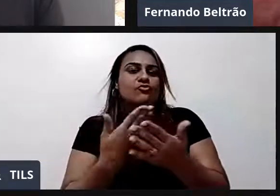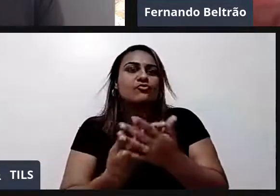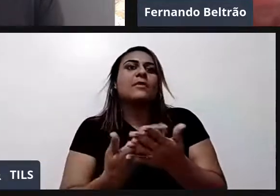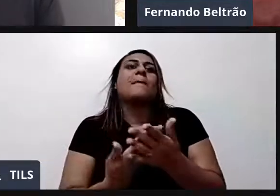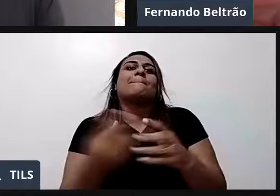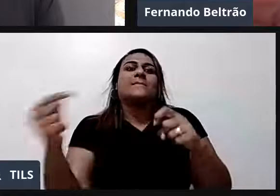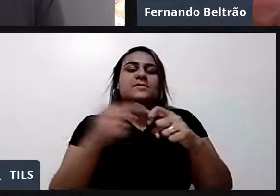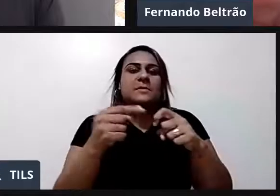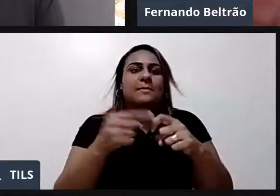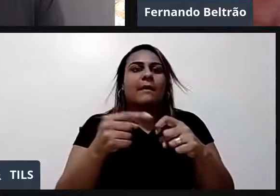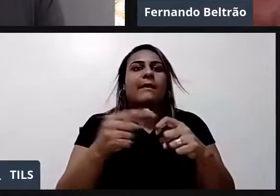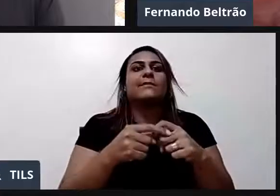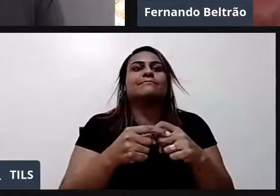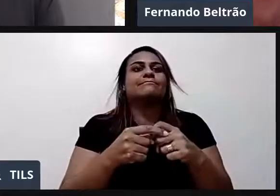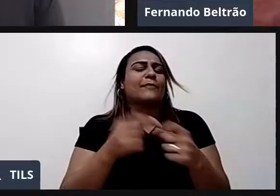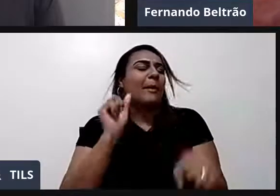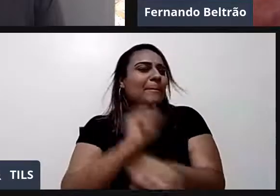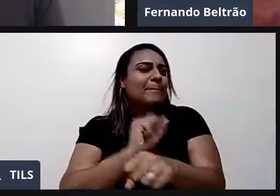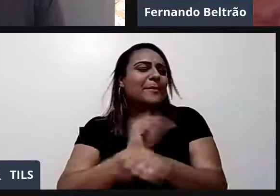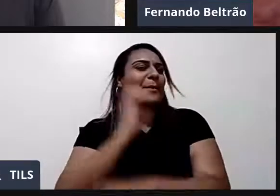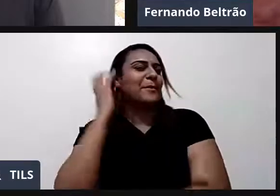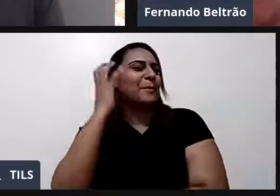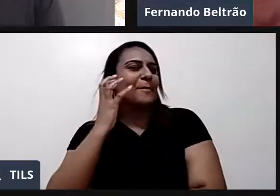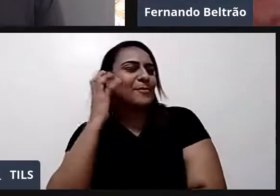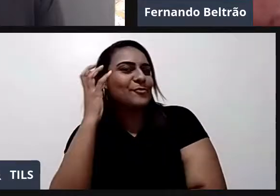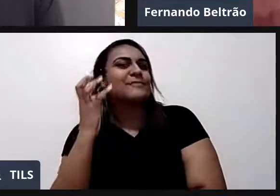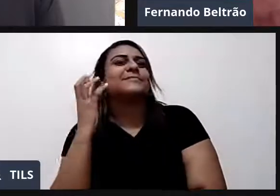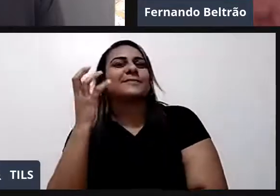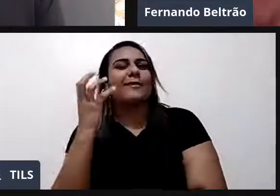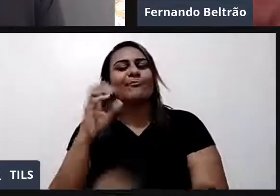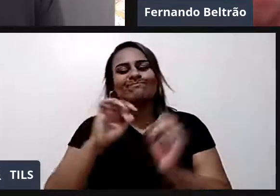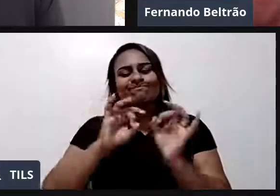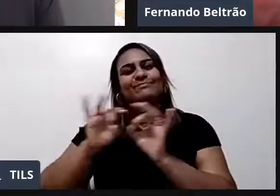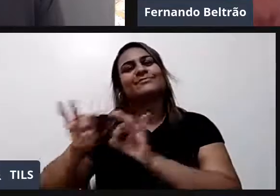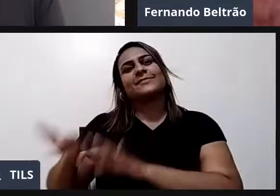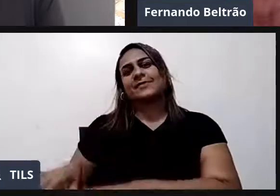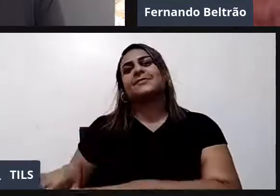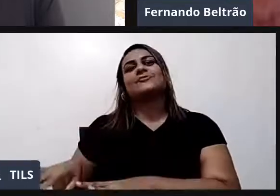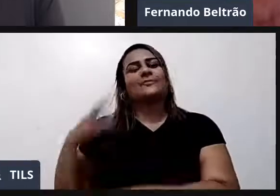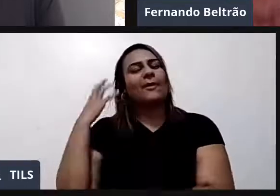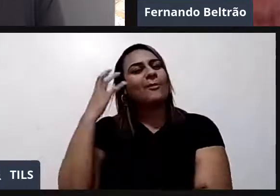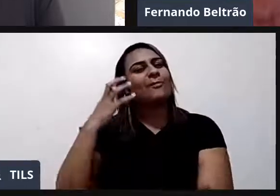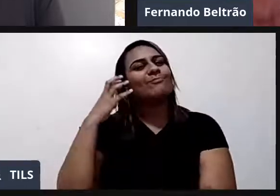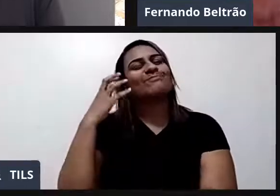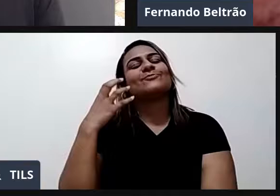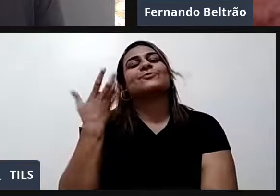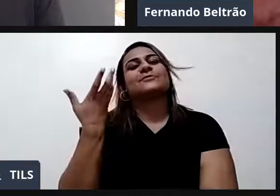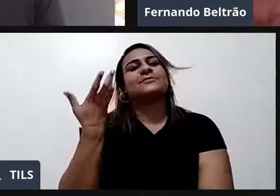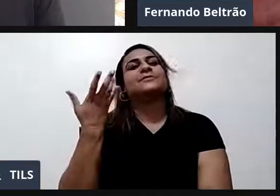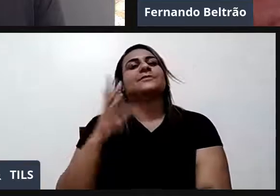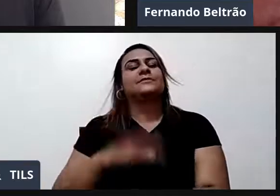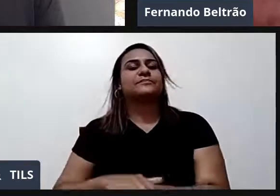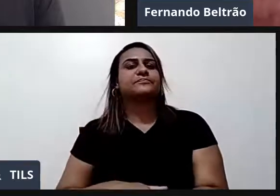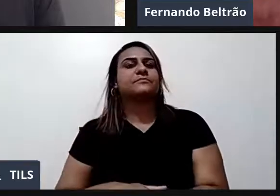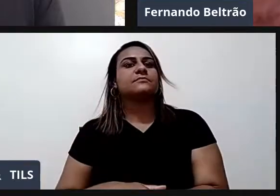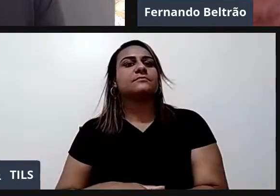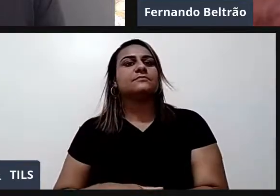Encostei o clarinete. Desisti desse caminho. Nunca mais peguei. Para não dizer que eu nunca mais peguei. Peguei num desses. Não saía